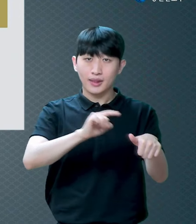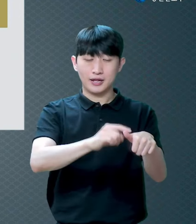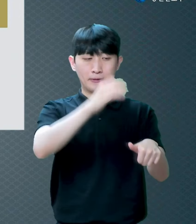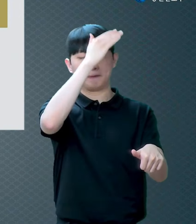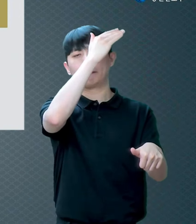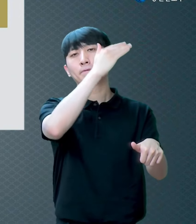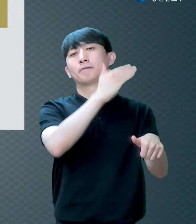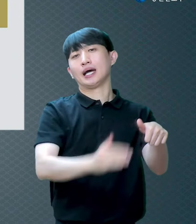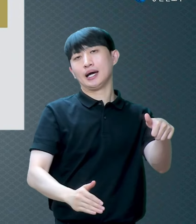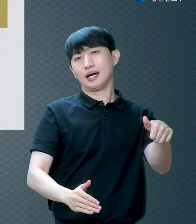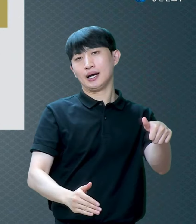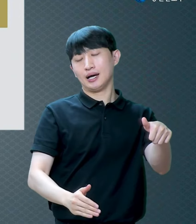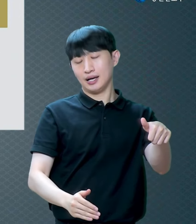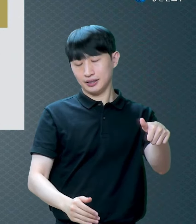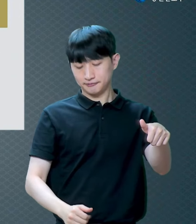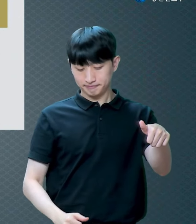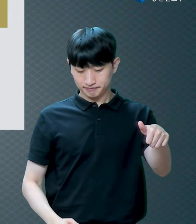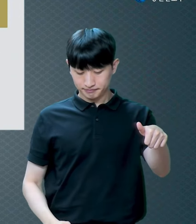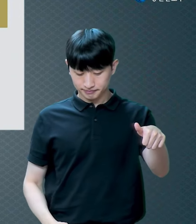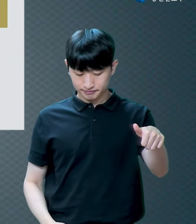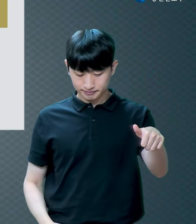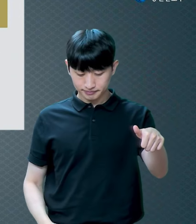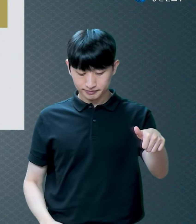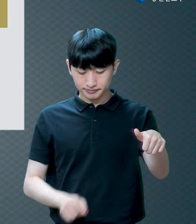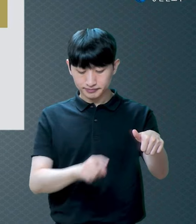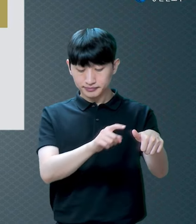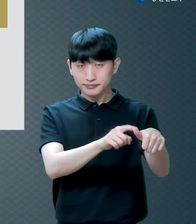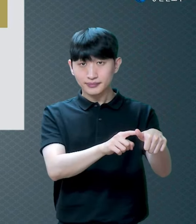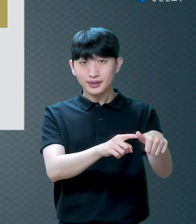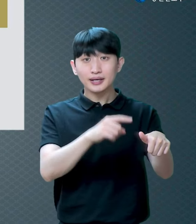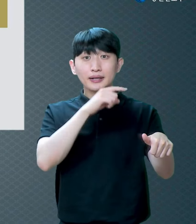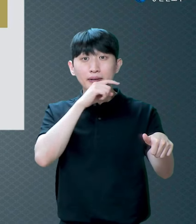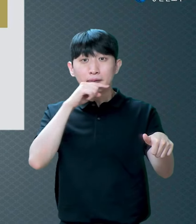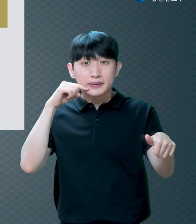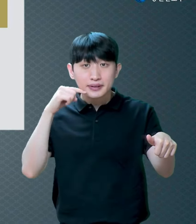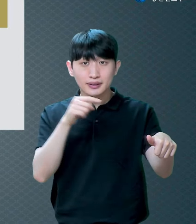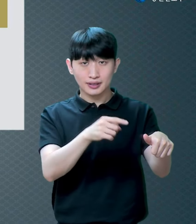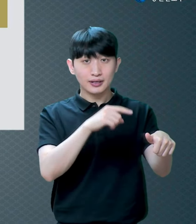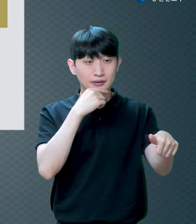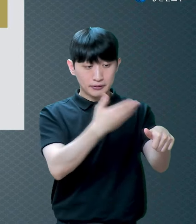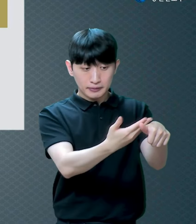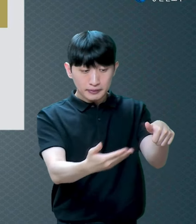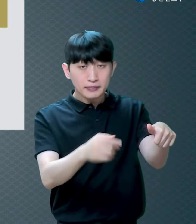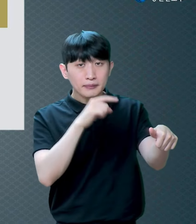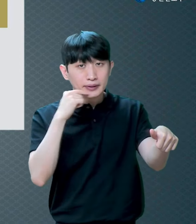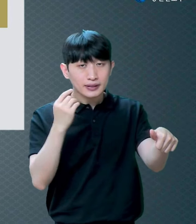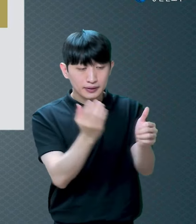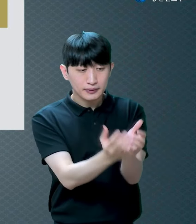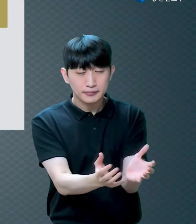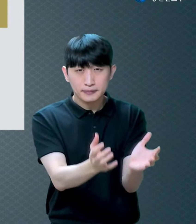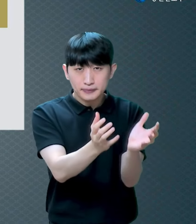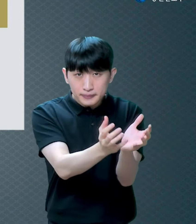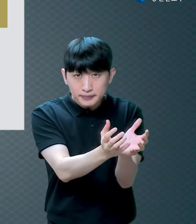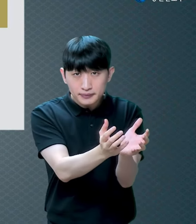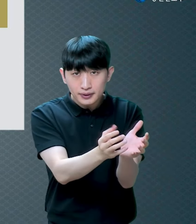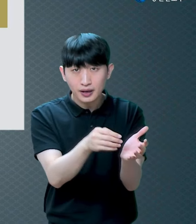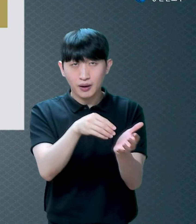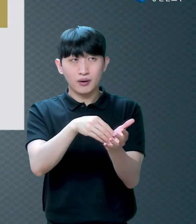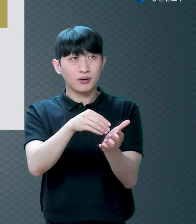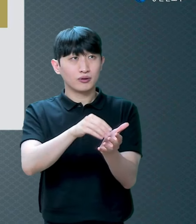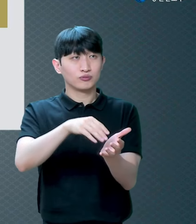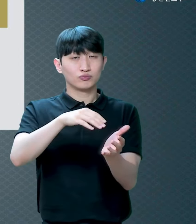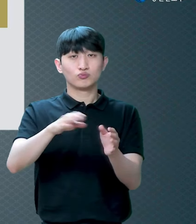그리고 그 피를 자기가 사는 집 문 좌우